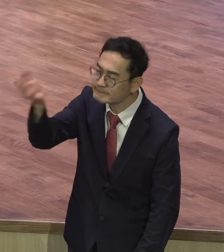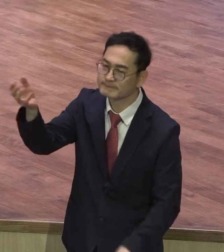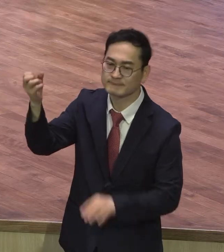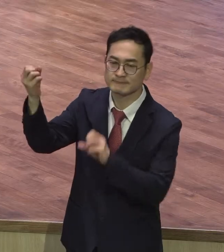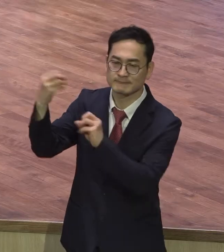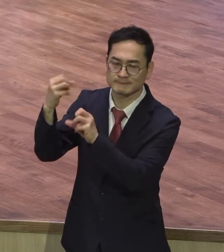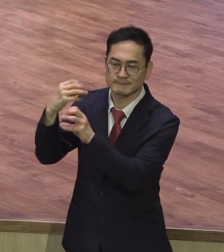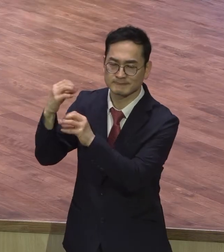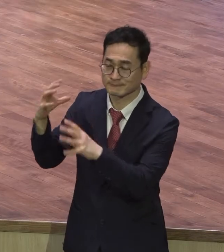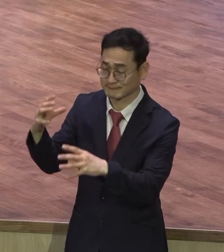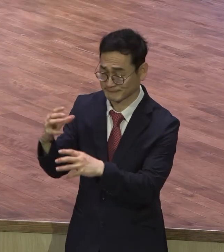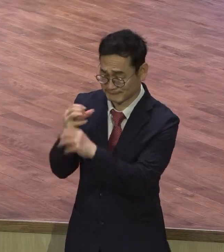하박국 2장 사절이에요.